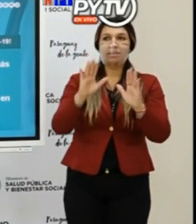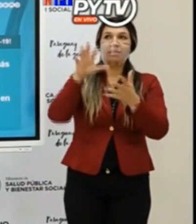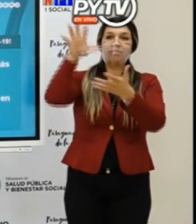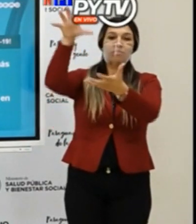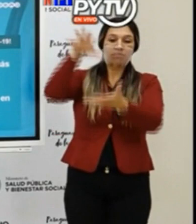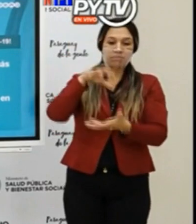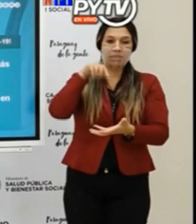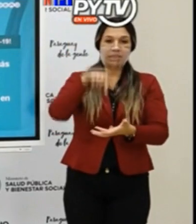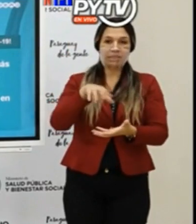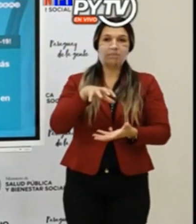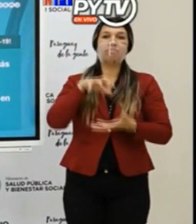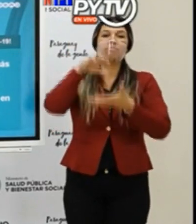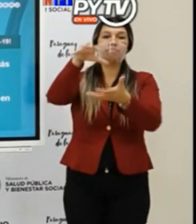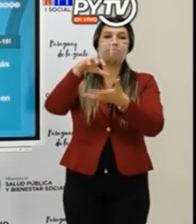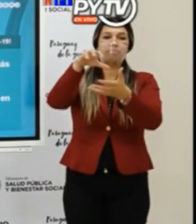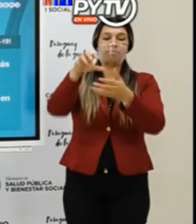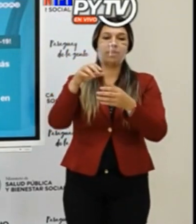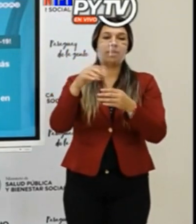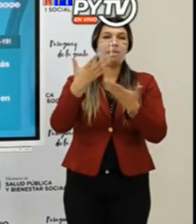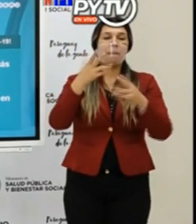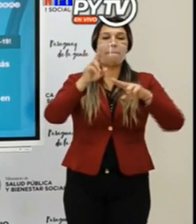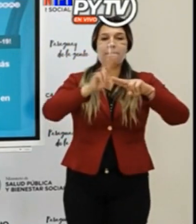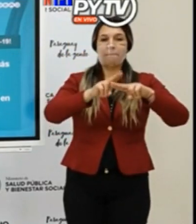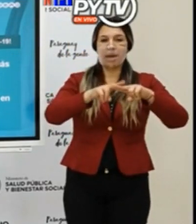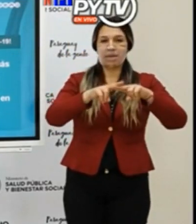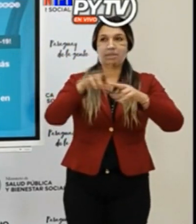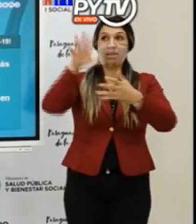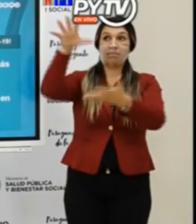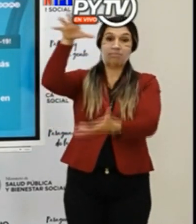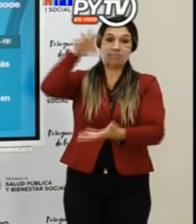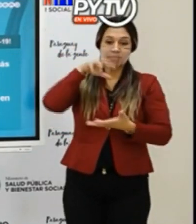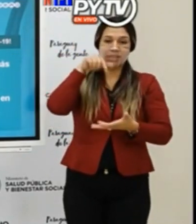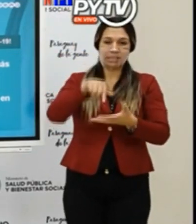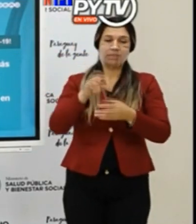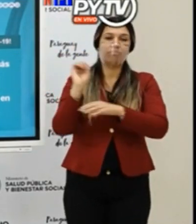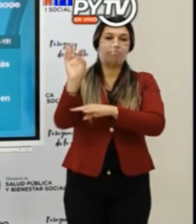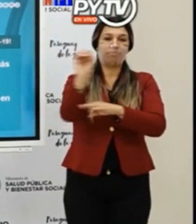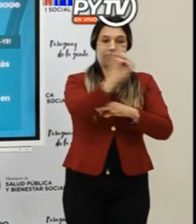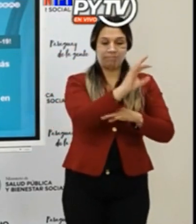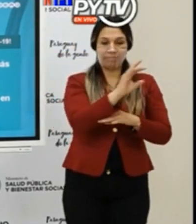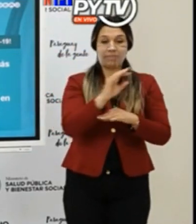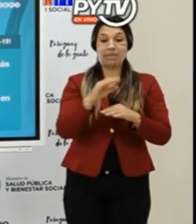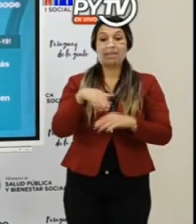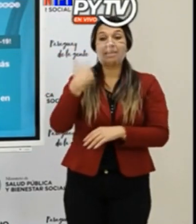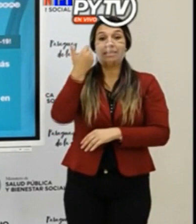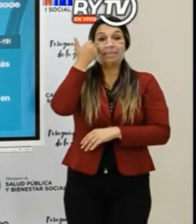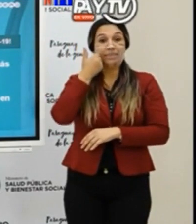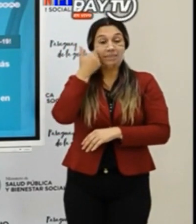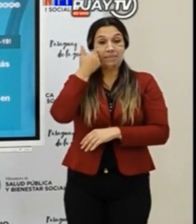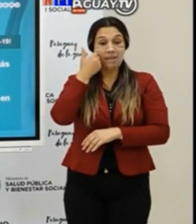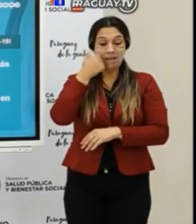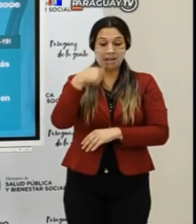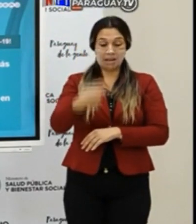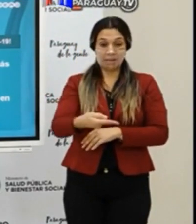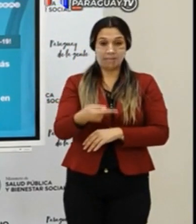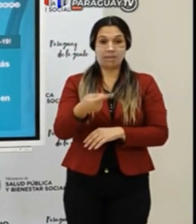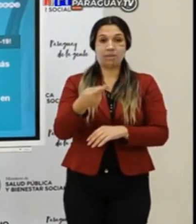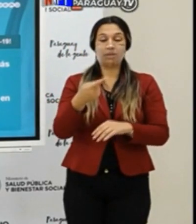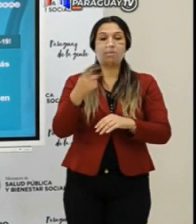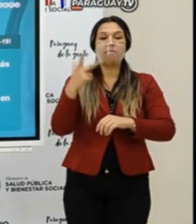territorios que están un poco más alejados el martes el lote de vacunas. Para el sábado se pretende